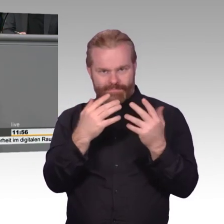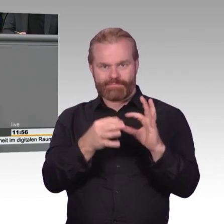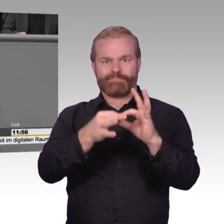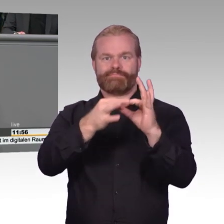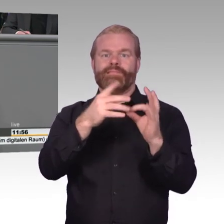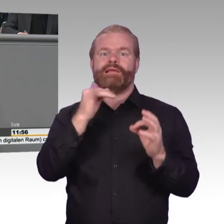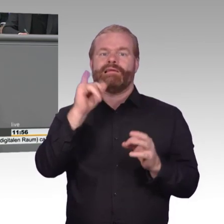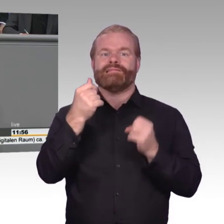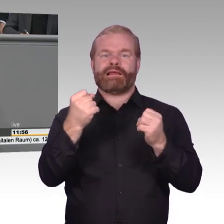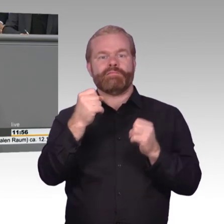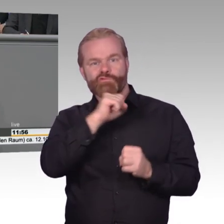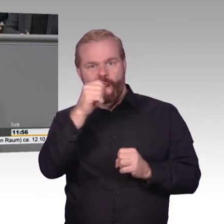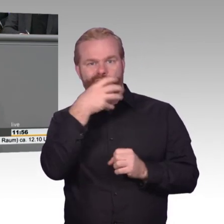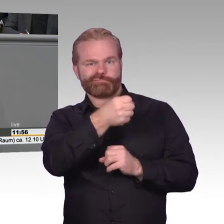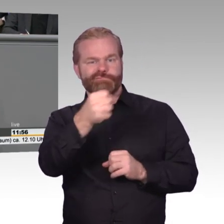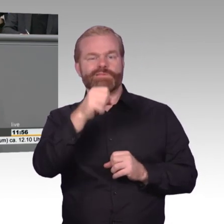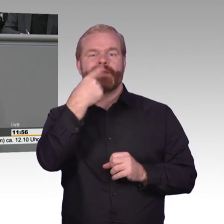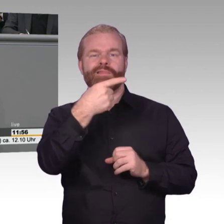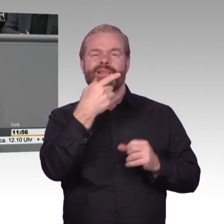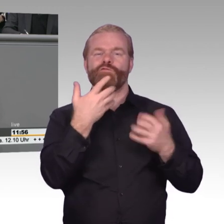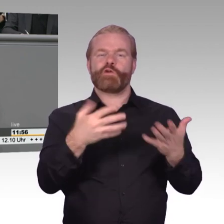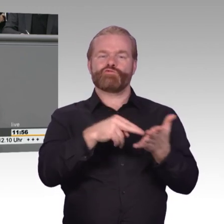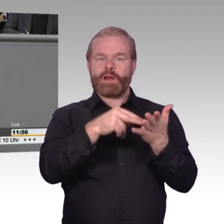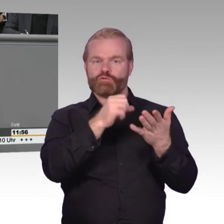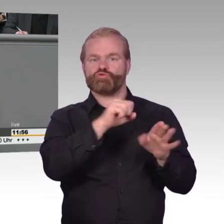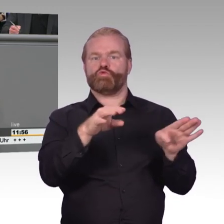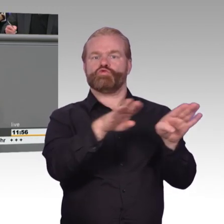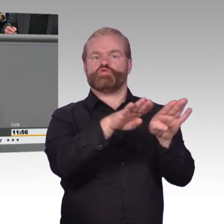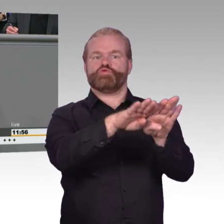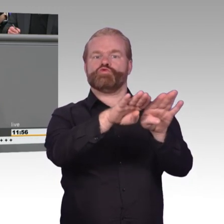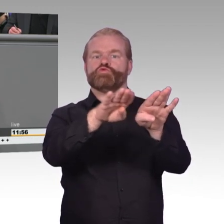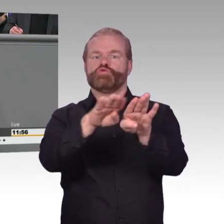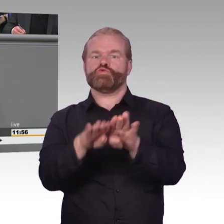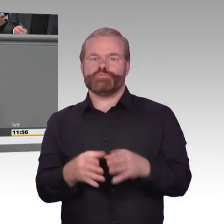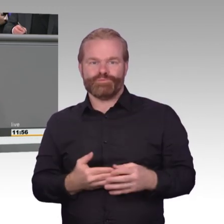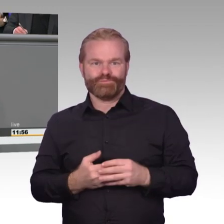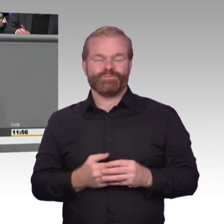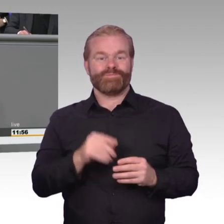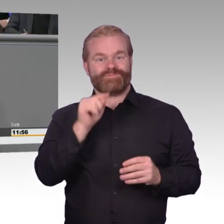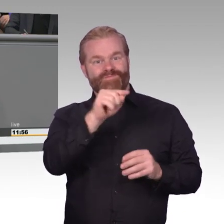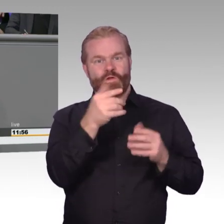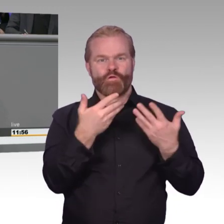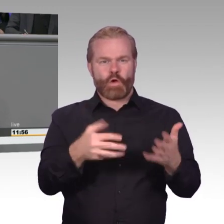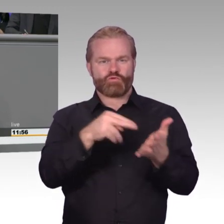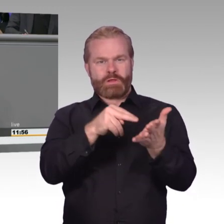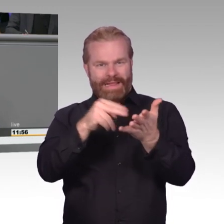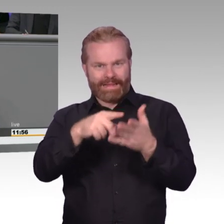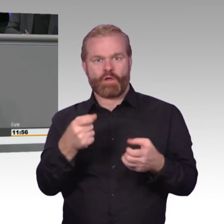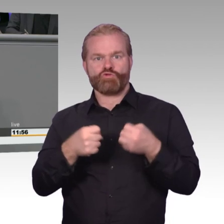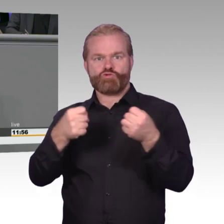Gegenschlag heilen oder gar vergelten. Und gestohlene Daten kann man nicht zurückholen. Statt den Weg einer neuen, jetzt digitalen